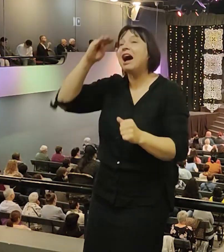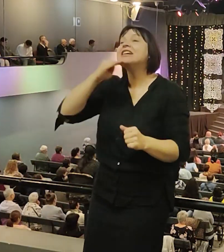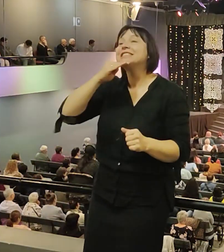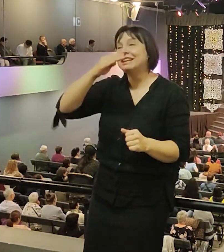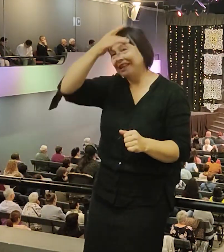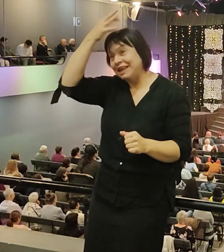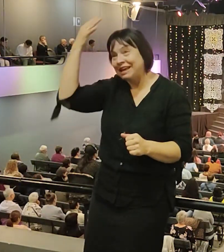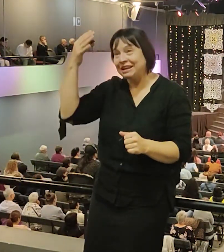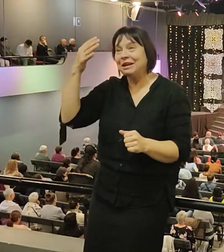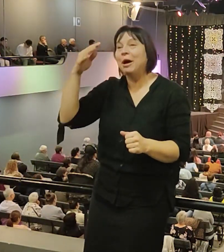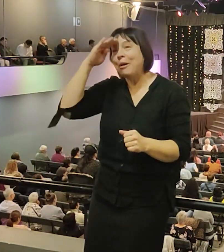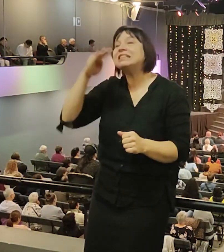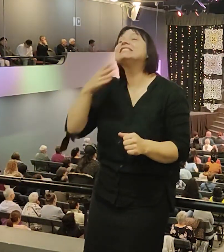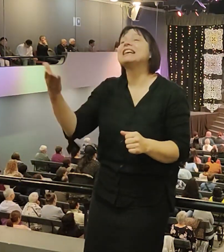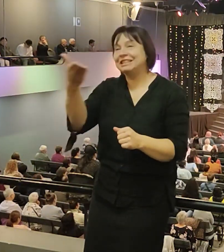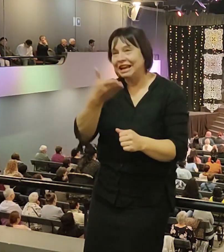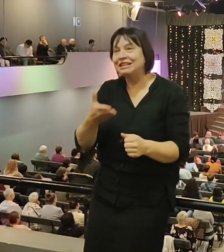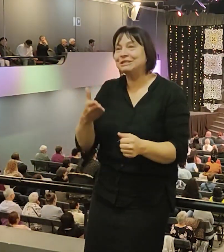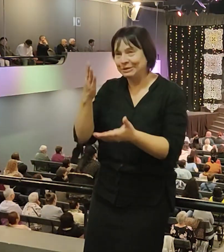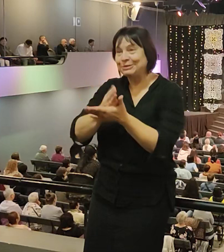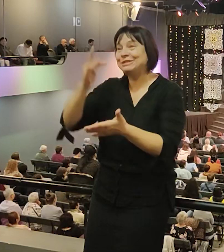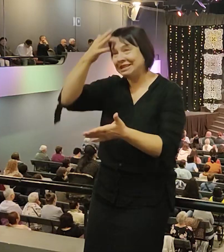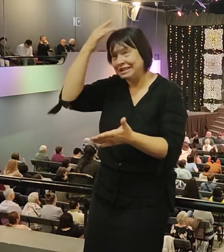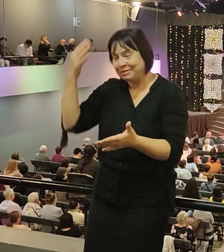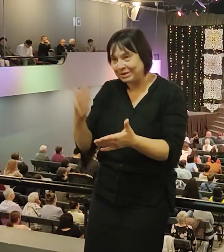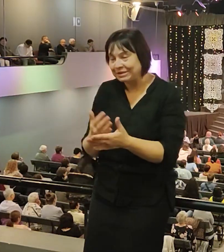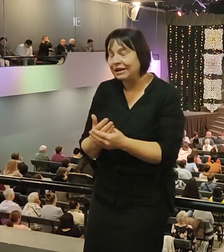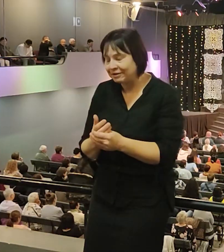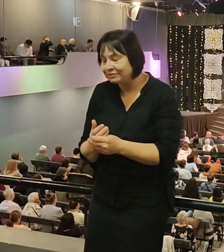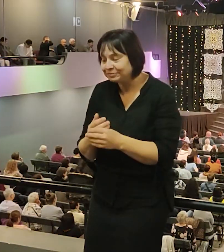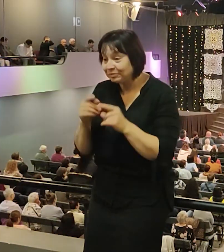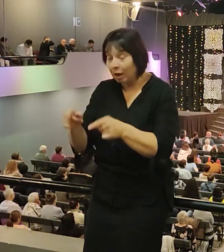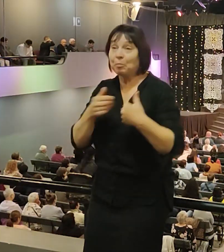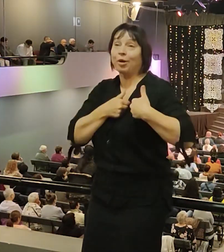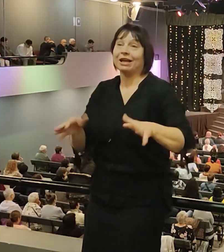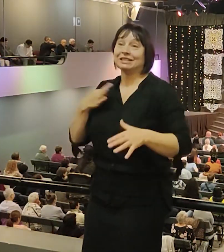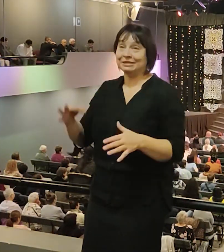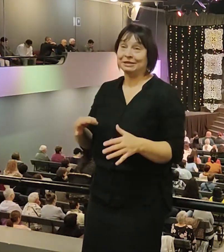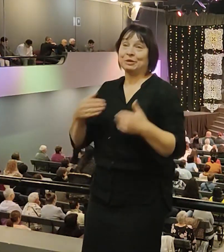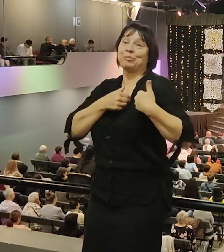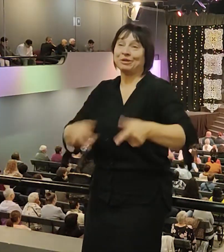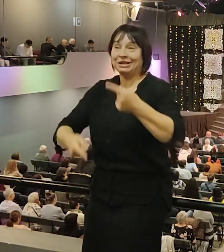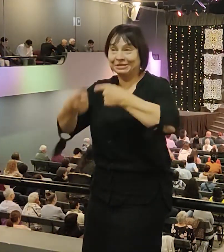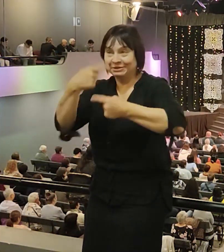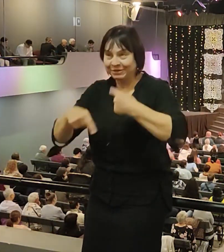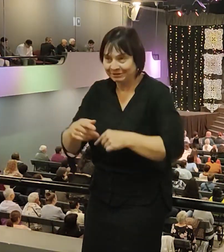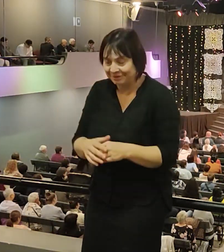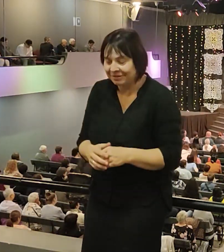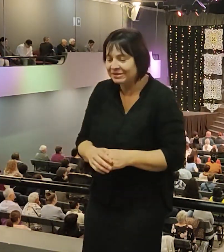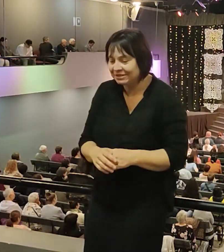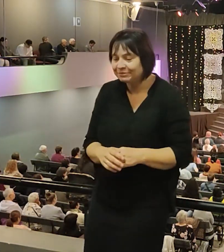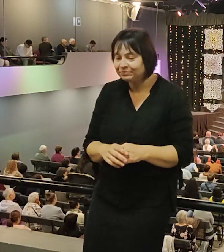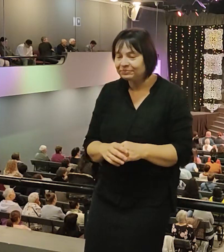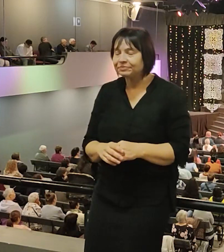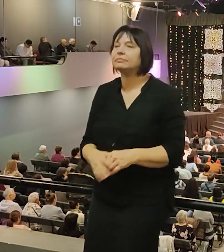третий Иосиф, мы читаем и третьего Иосифа, и Иосиф из Аримафии. Иосиф из Аримафии,